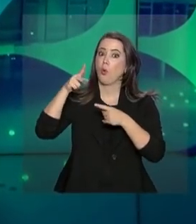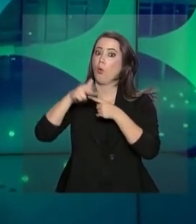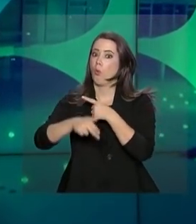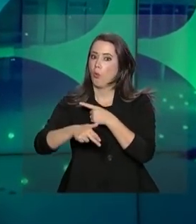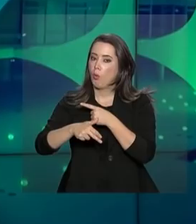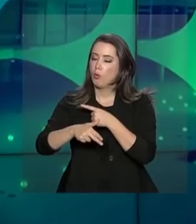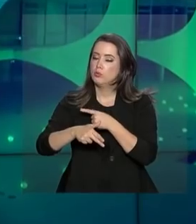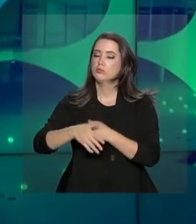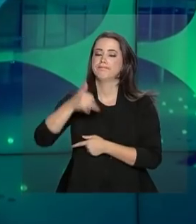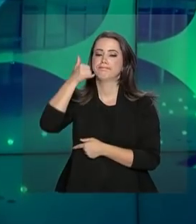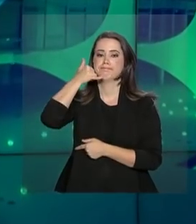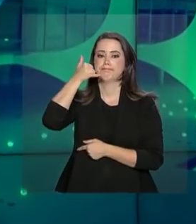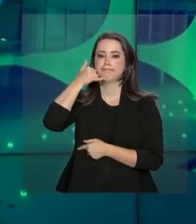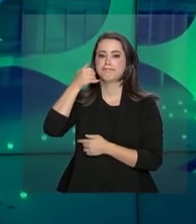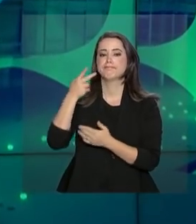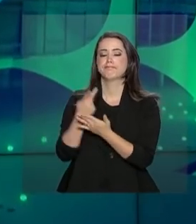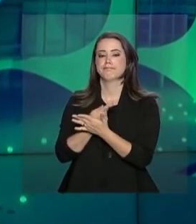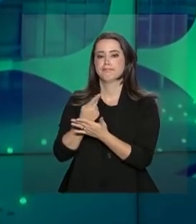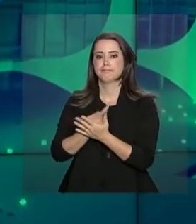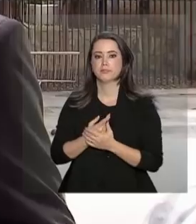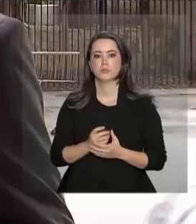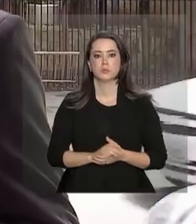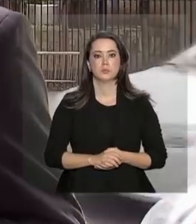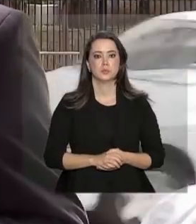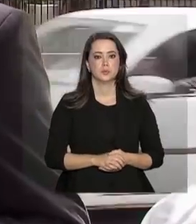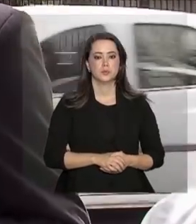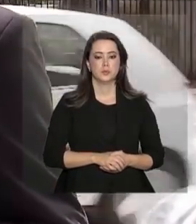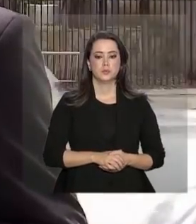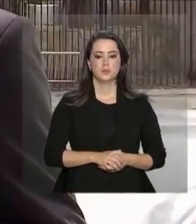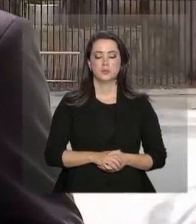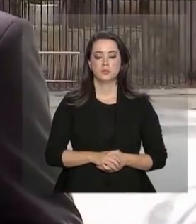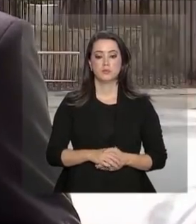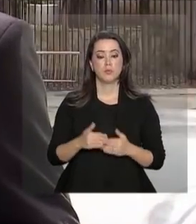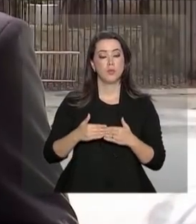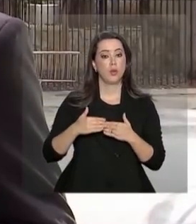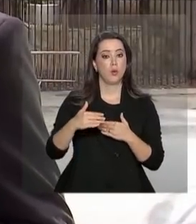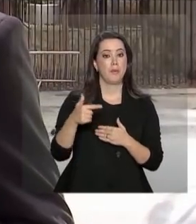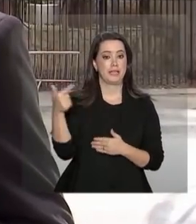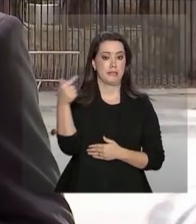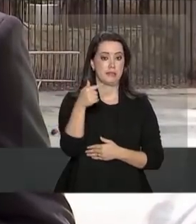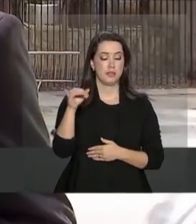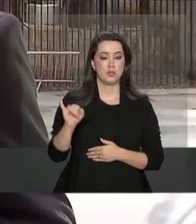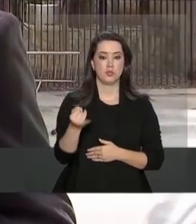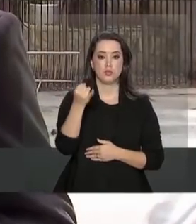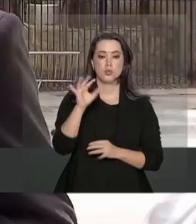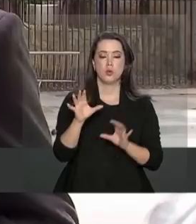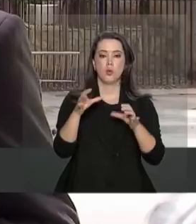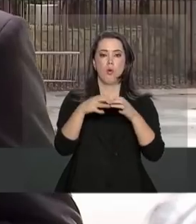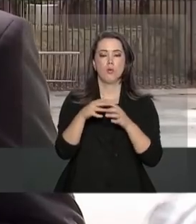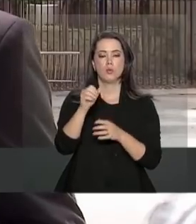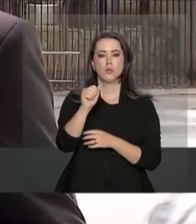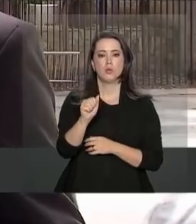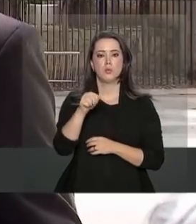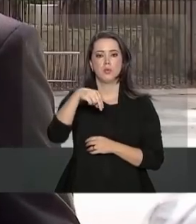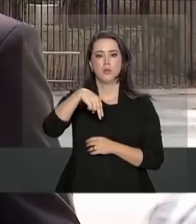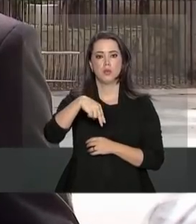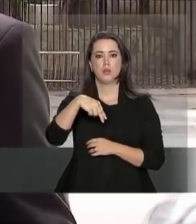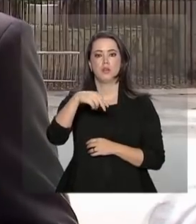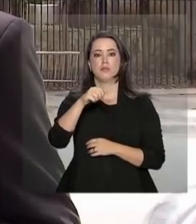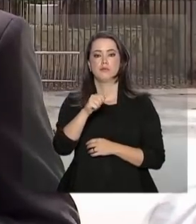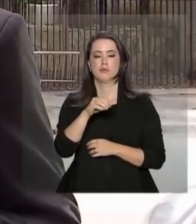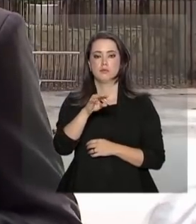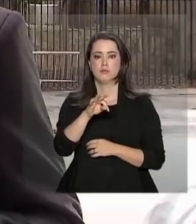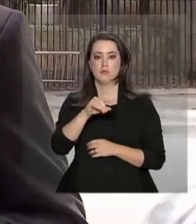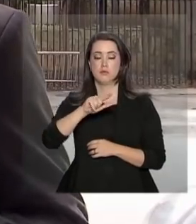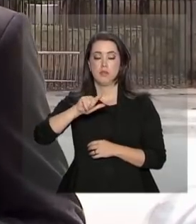bloqueio de celulares irregulares. A partir do dia 7 de janeiro, a Agência Nacional de Telecomunicações vai passar a